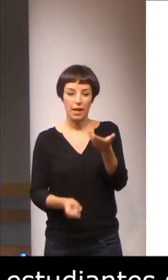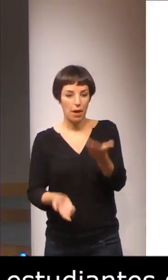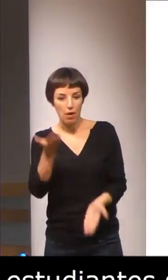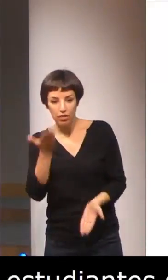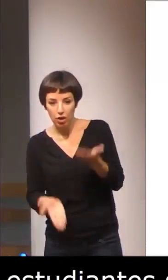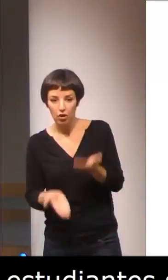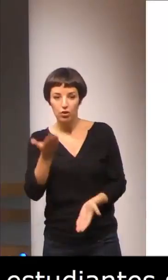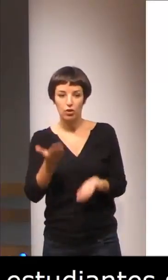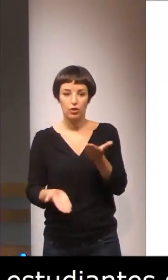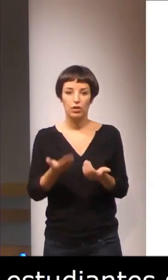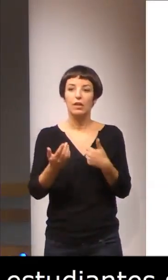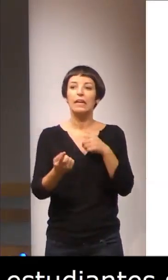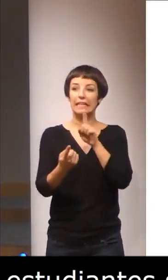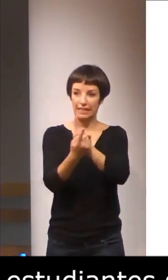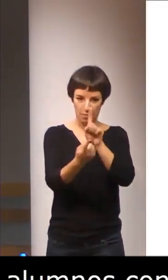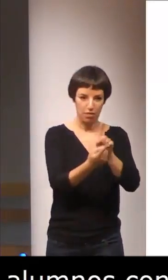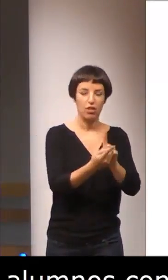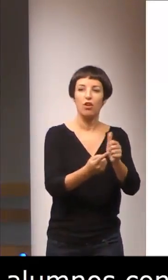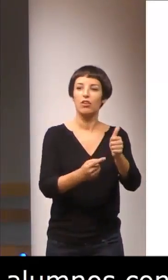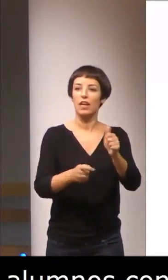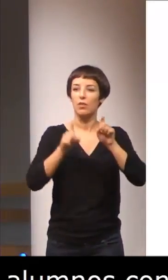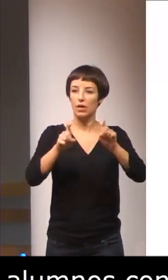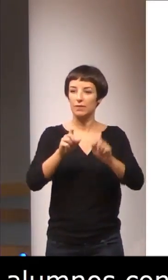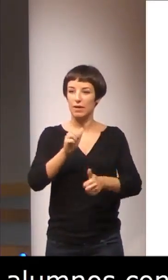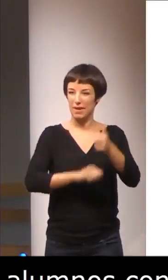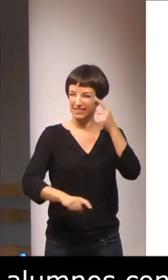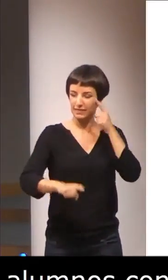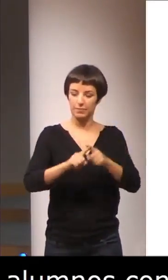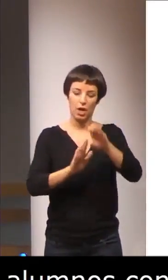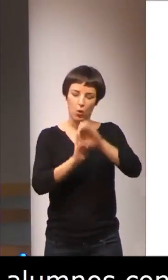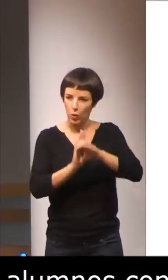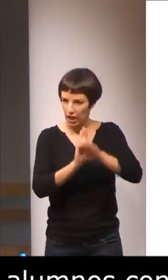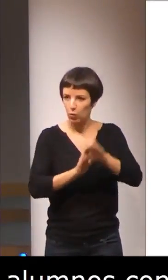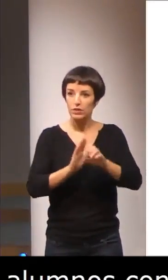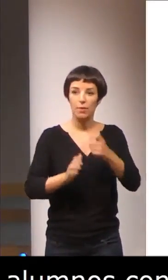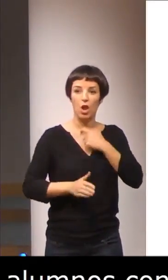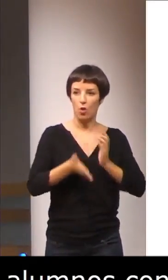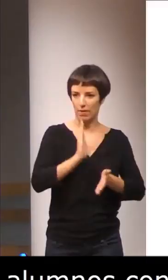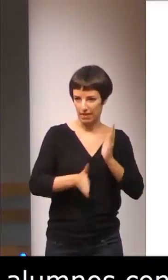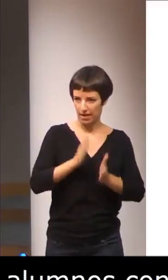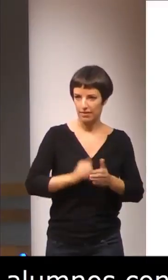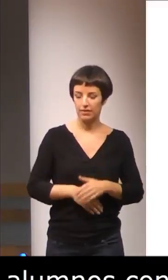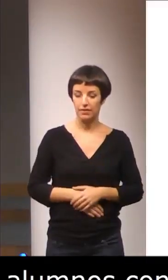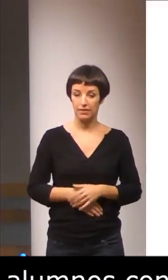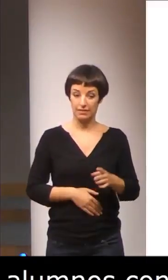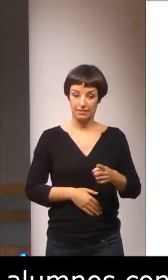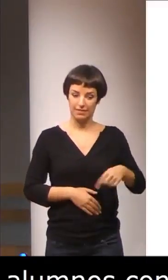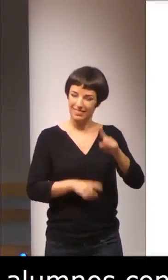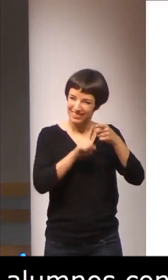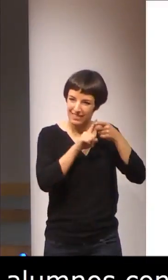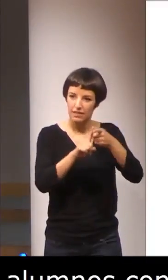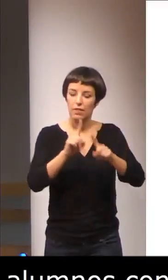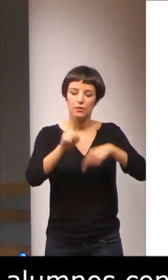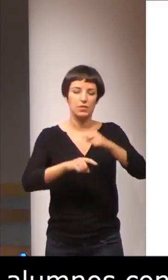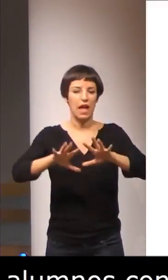intervención educativa, especialmente centrada en el desarrollo del currículum, y logopédica educativa, orientada al desarrollo y al